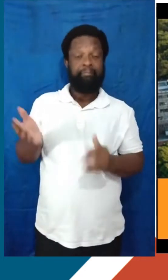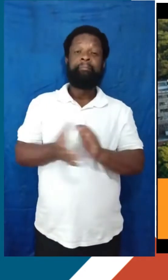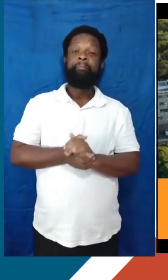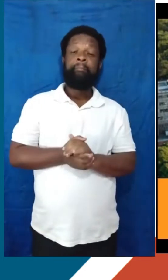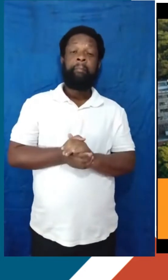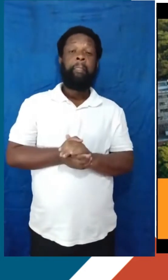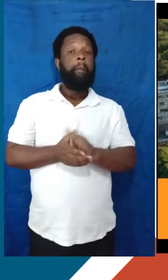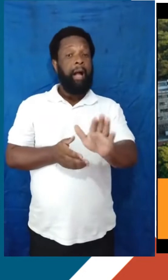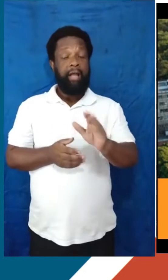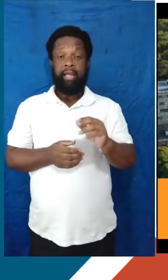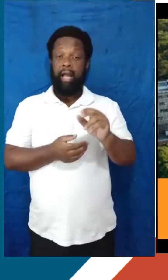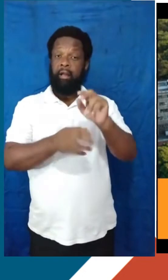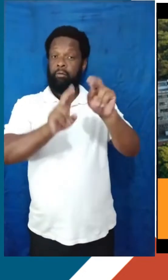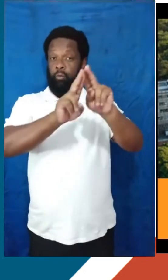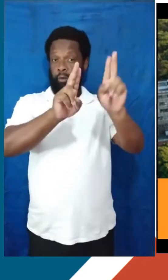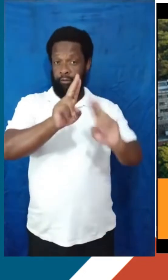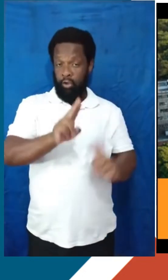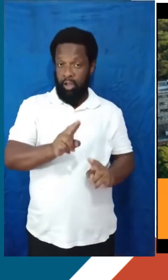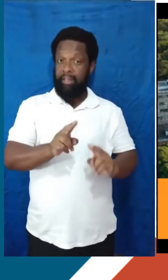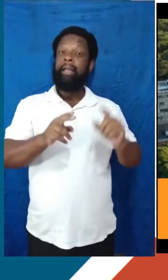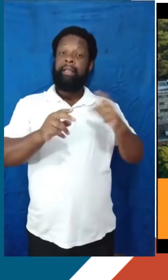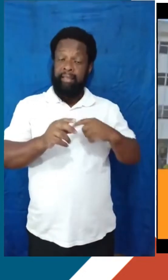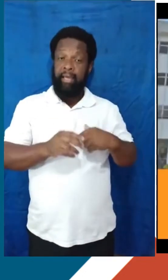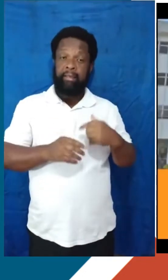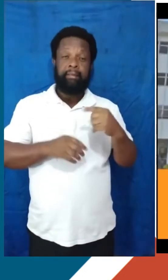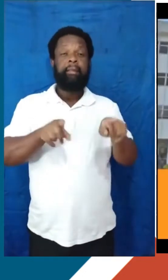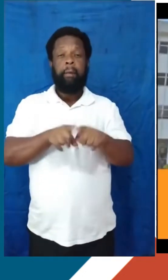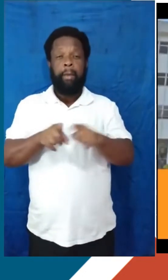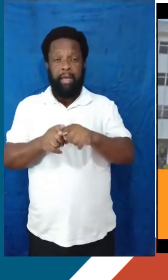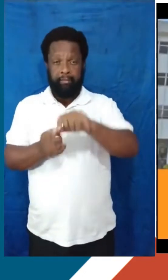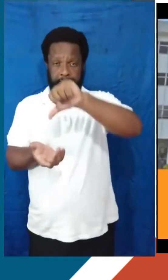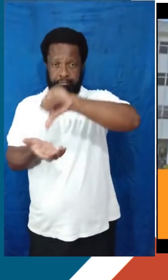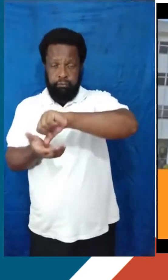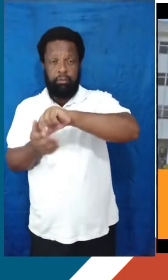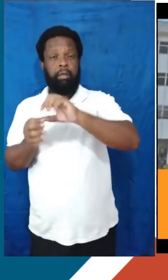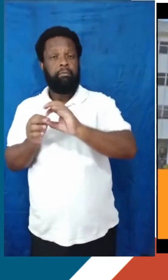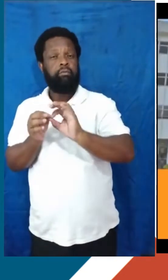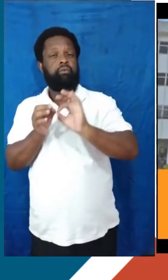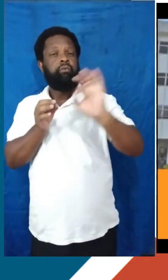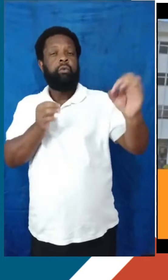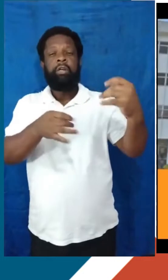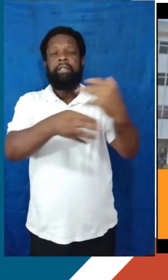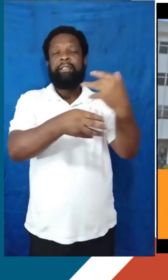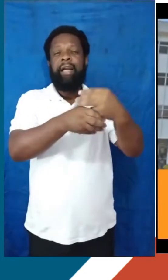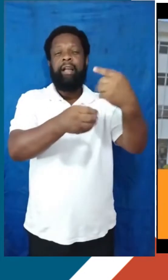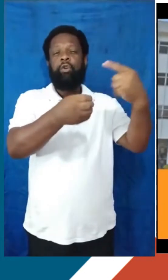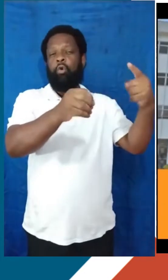Fundão, mas o FRJ é uma universidade que passou pelo processo de interiorização e agora tem campus também em Macaé e Duque de Caxias.